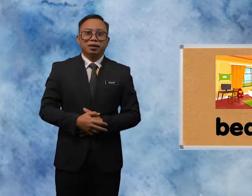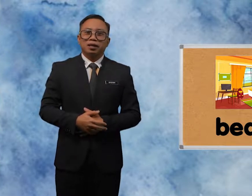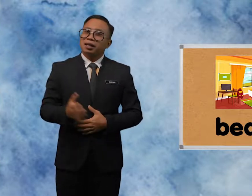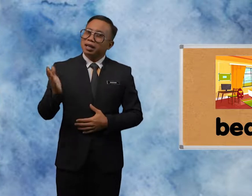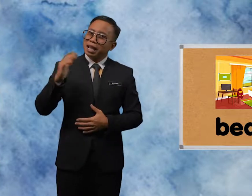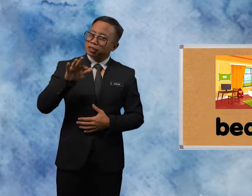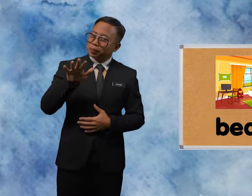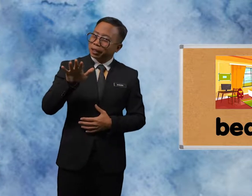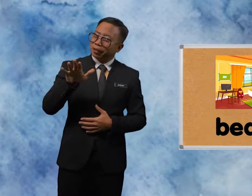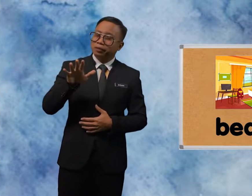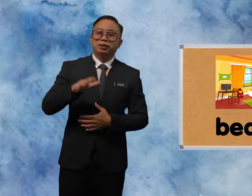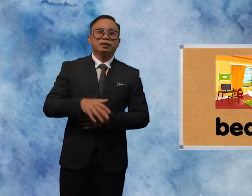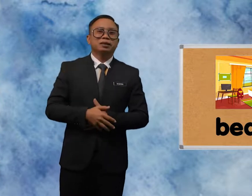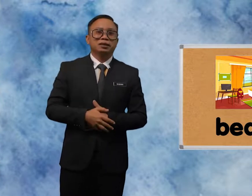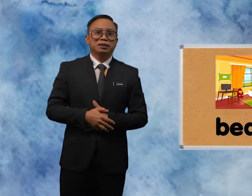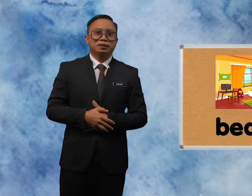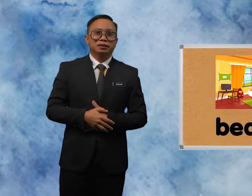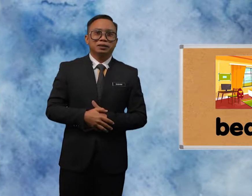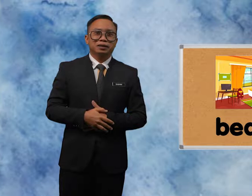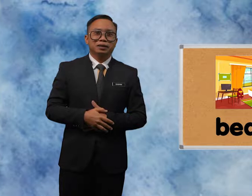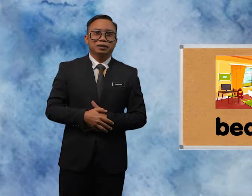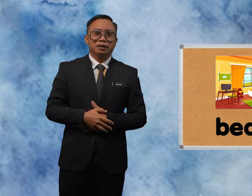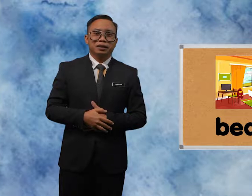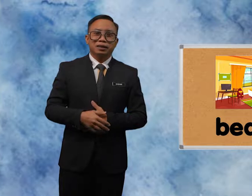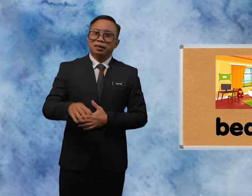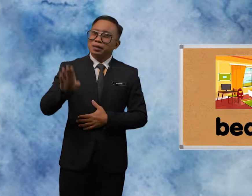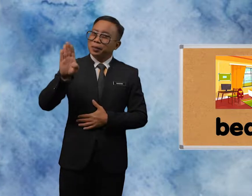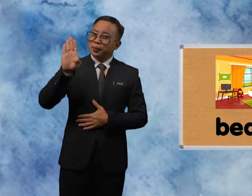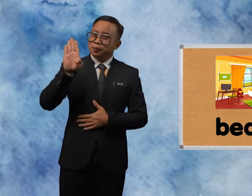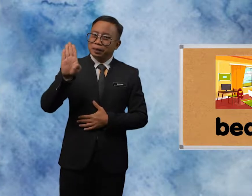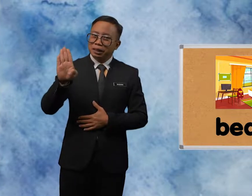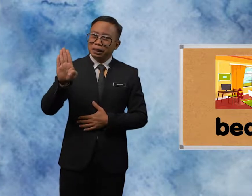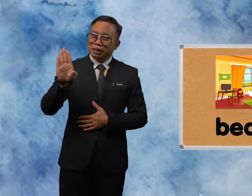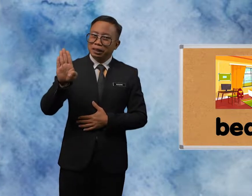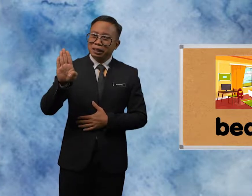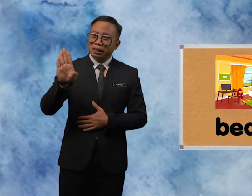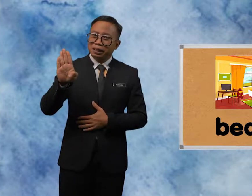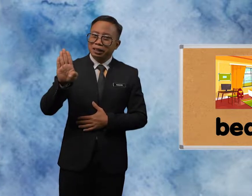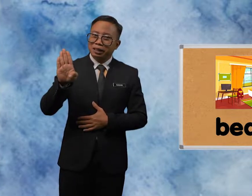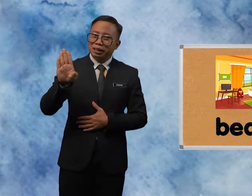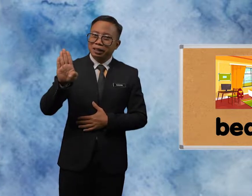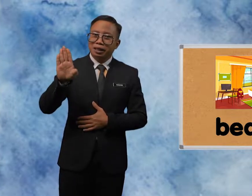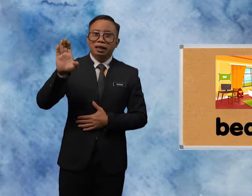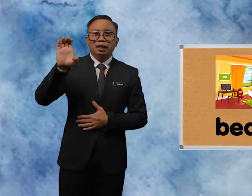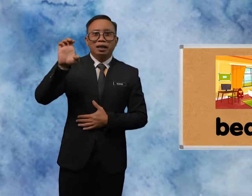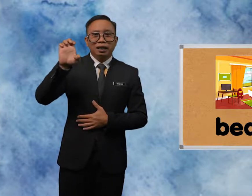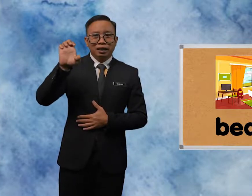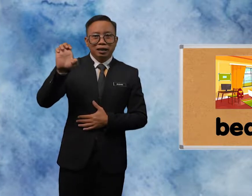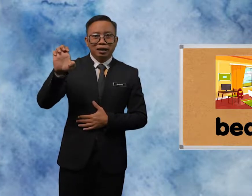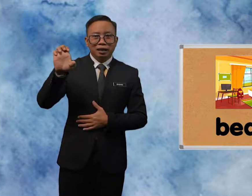let's spell, B, E,